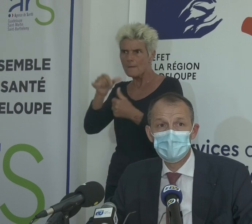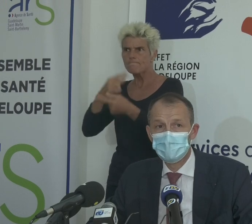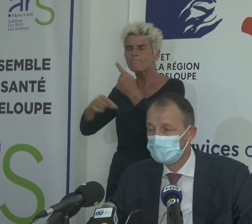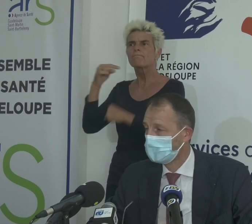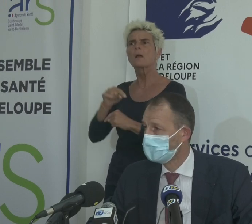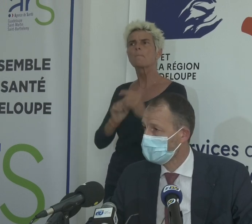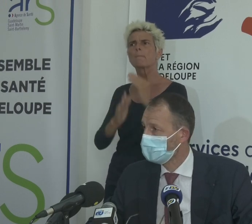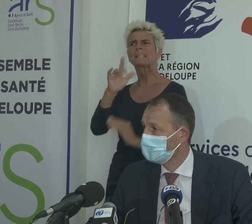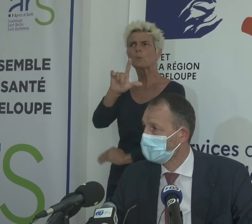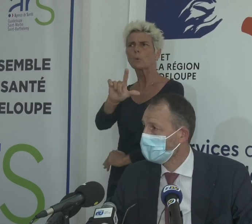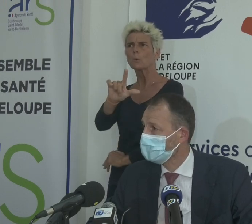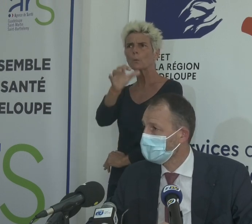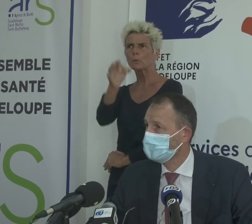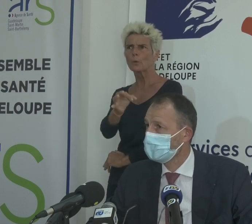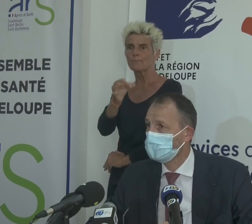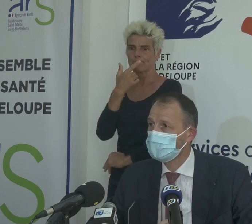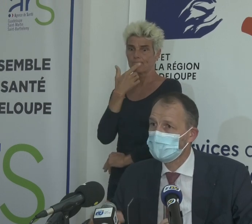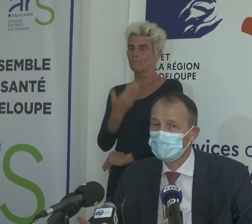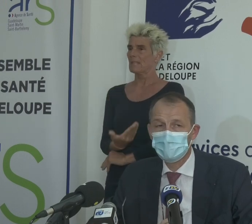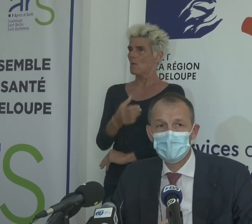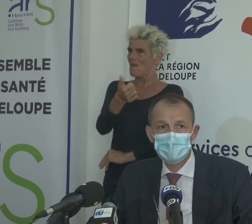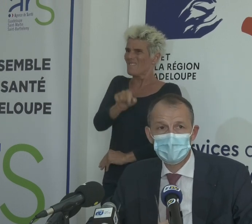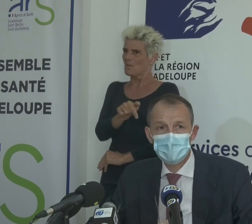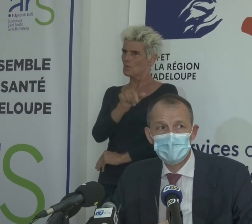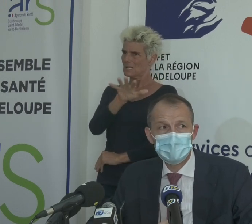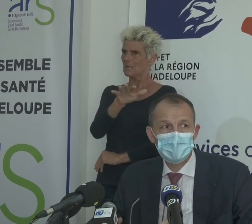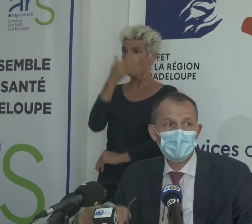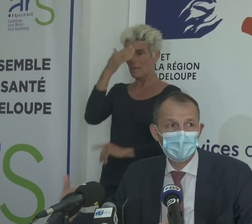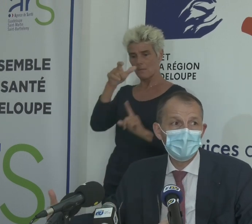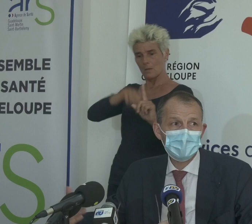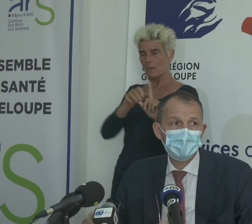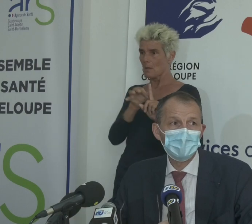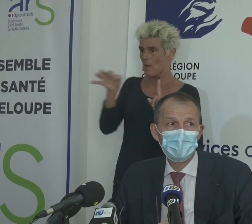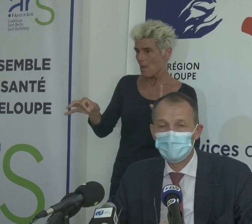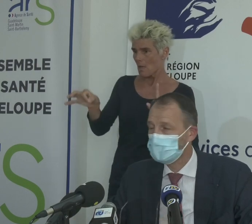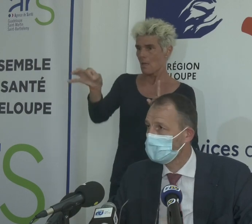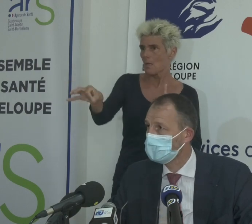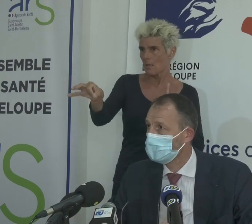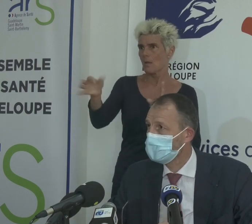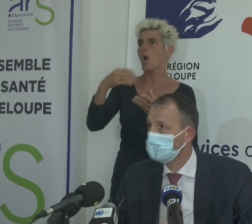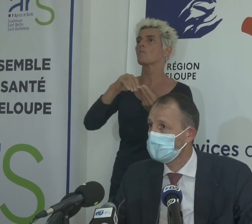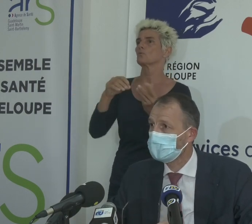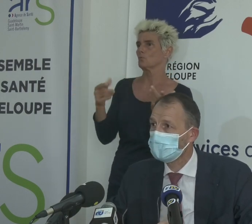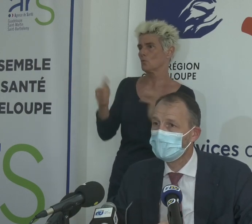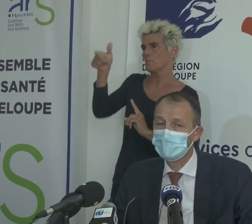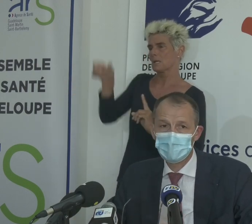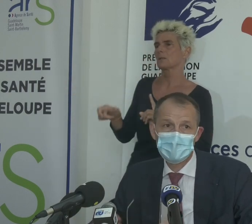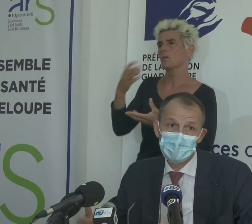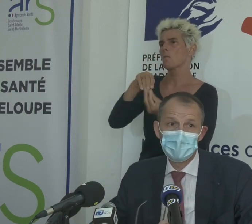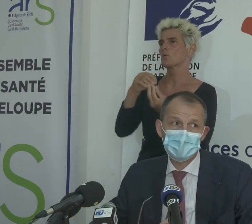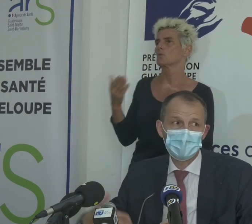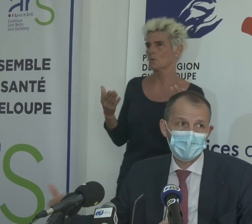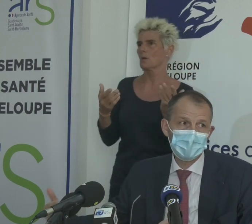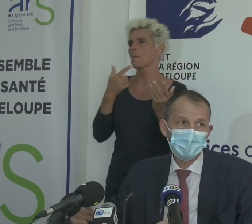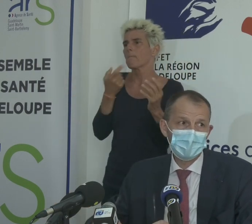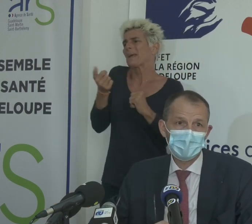il était au-dessus de 2. Aujourd'hui, il est à 1,5. Ça veut dire que quand vous avez une personne contaminée, vous avez une personne et demie en plus qui va être contaminée.'est-à-dire que quand vous